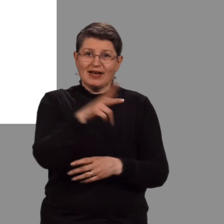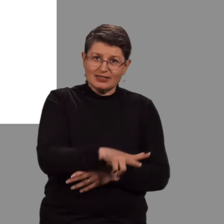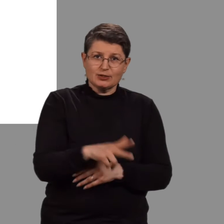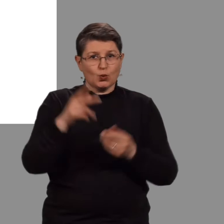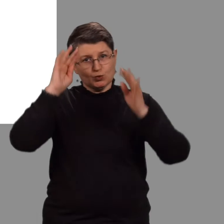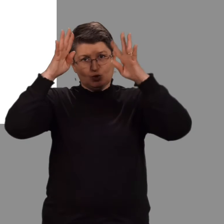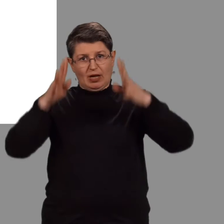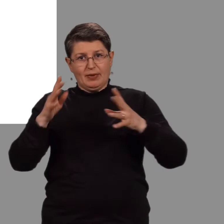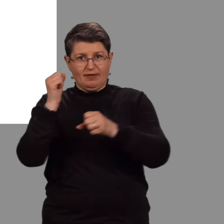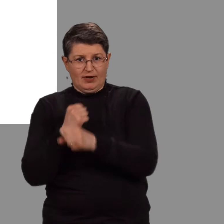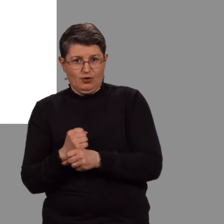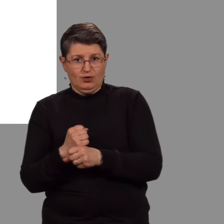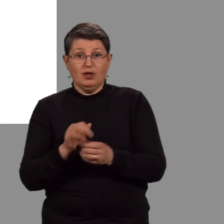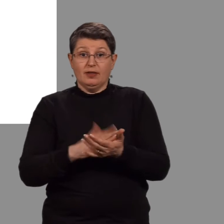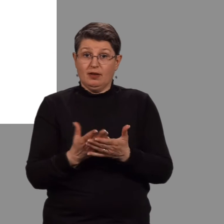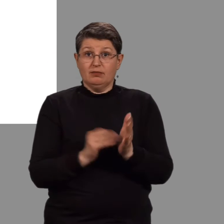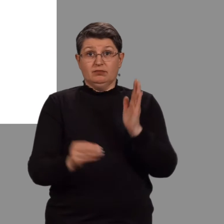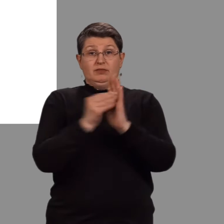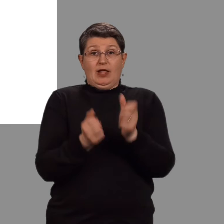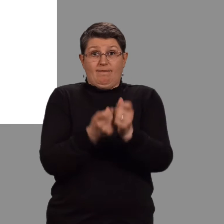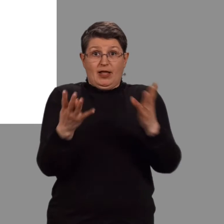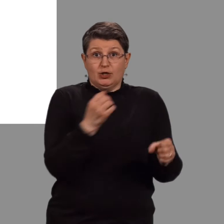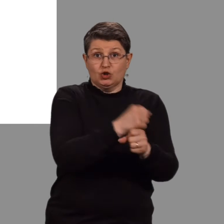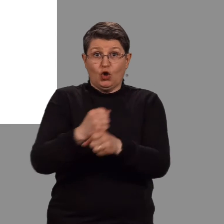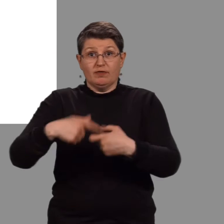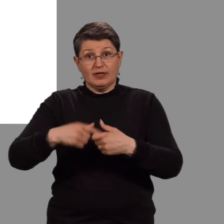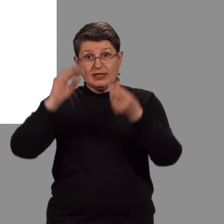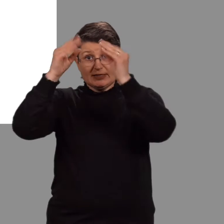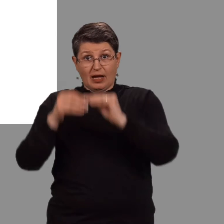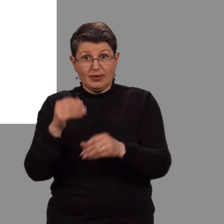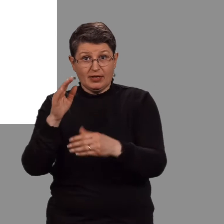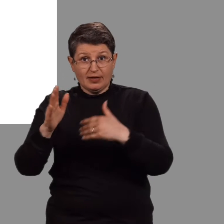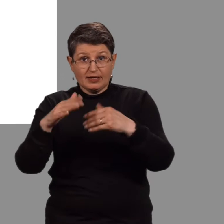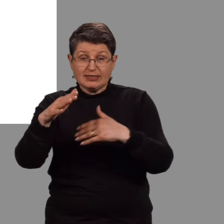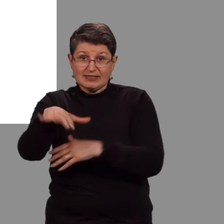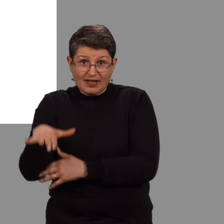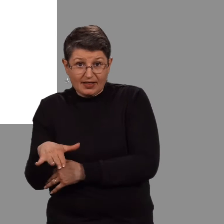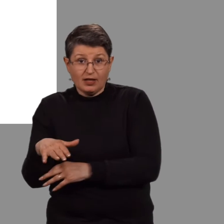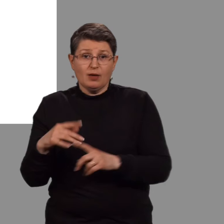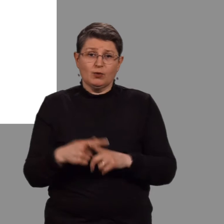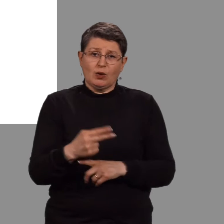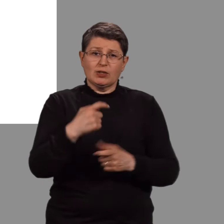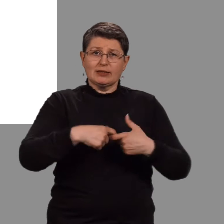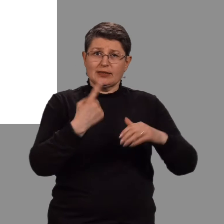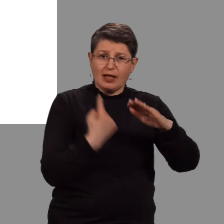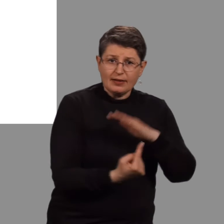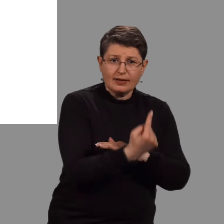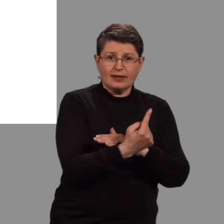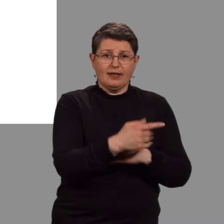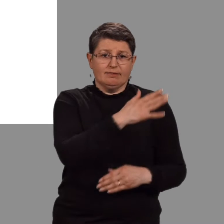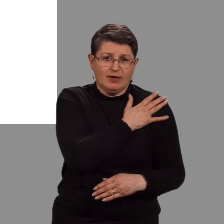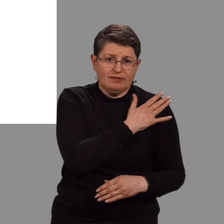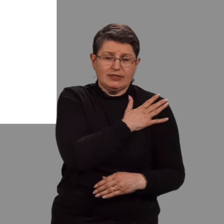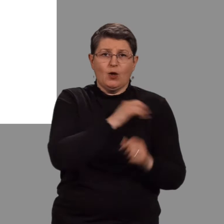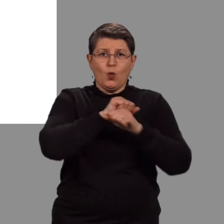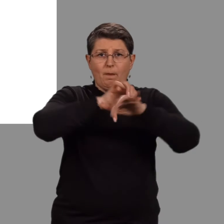Þannig að stefna því að fjölga störfum í skapandi greinum auk þessum áherslegaða varðeslu, aðkingi og miðlun menningarar